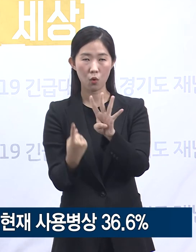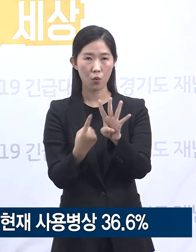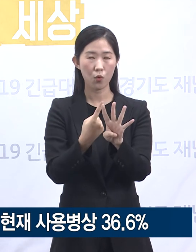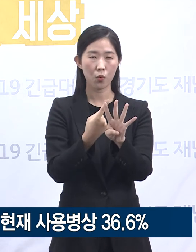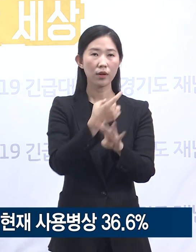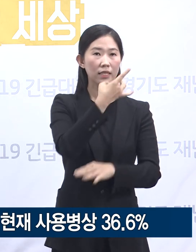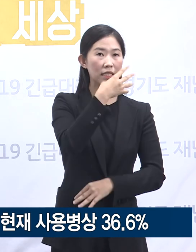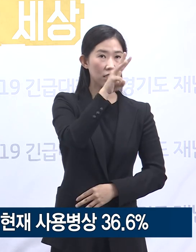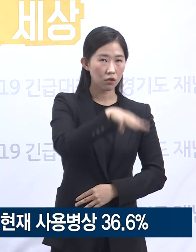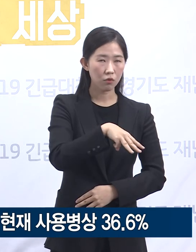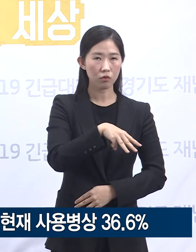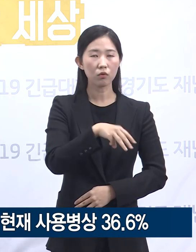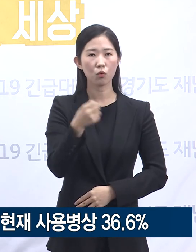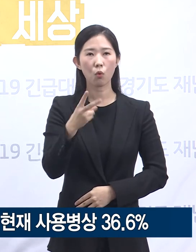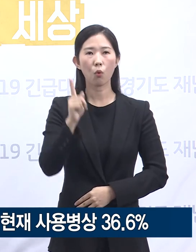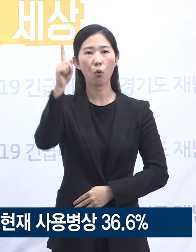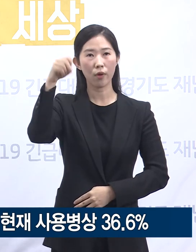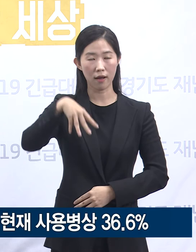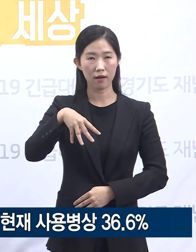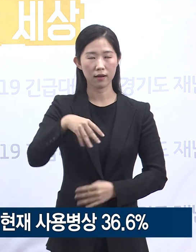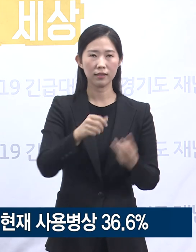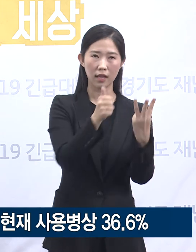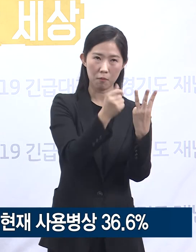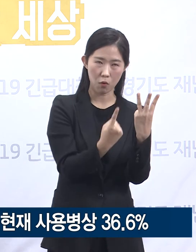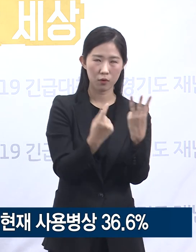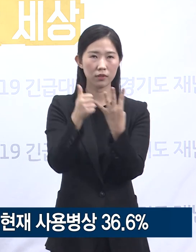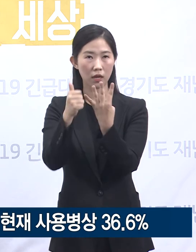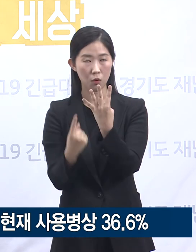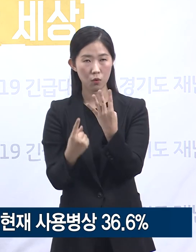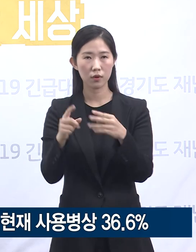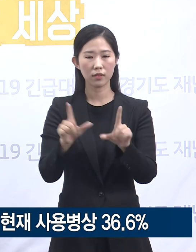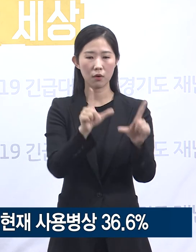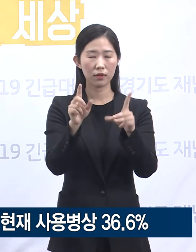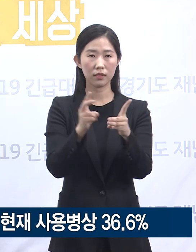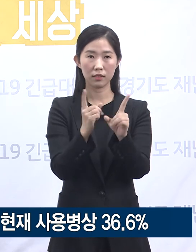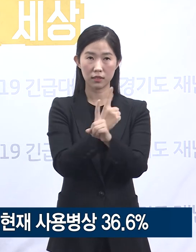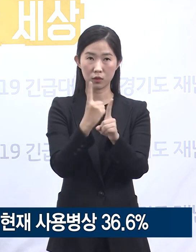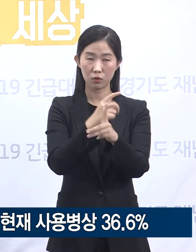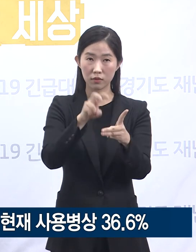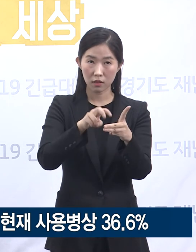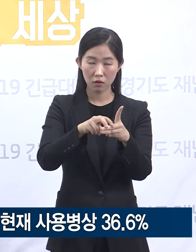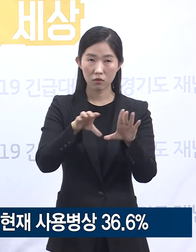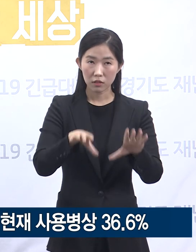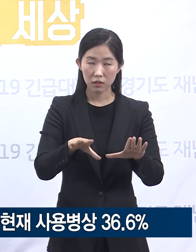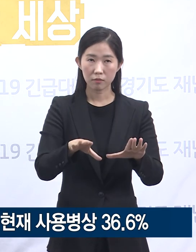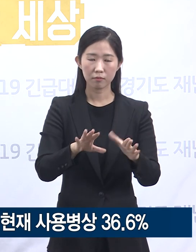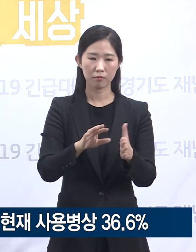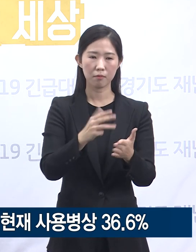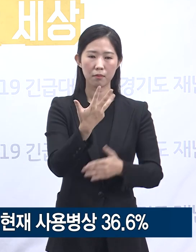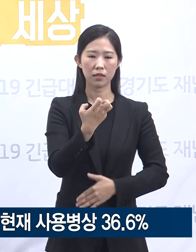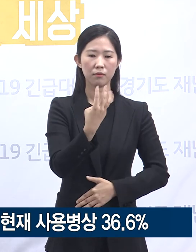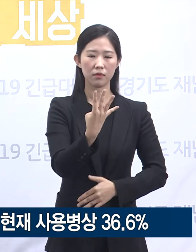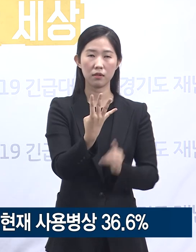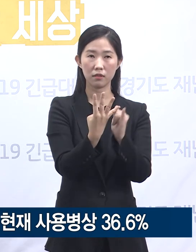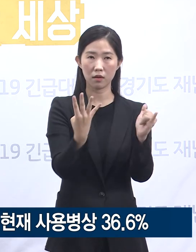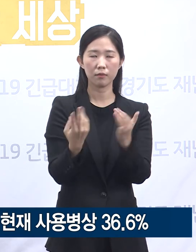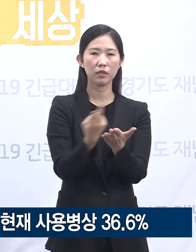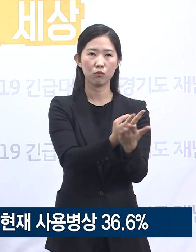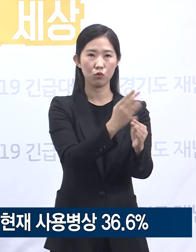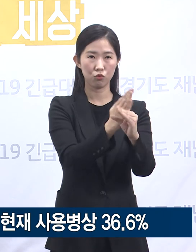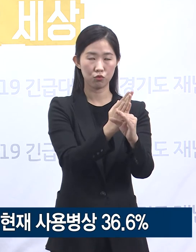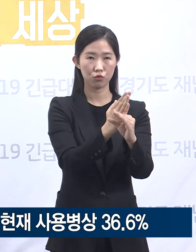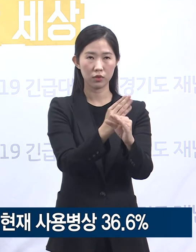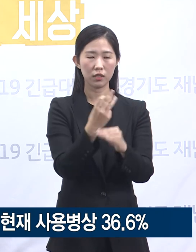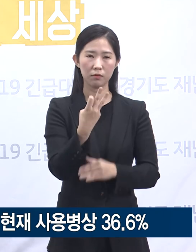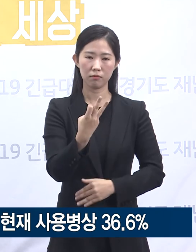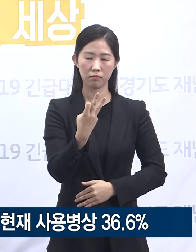생활치료센터에는 10월 13일 18시 기준 84명이 입수하고 있어 18.3%의 가동률을